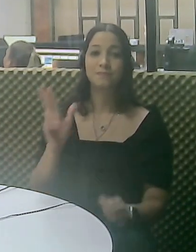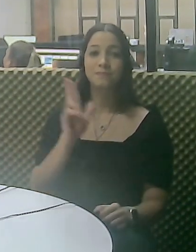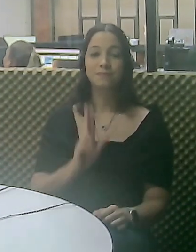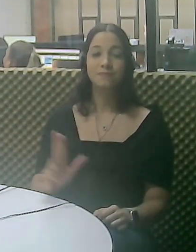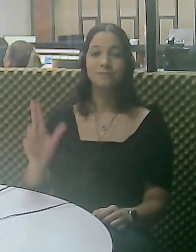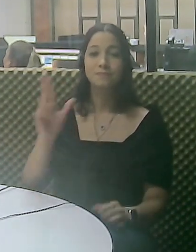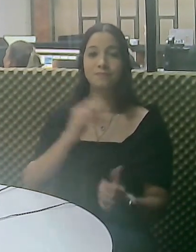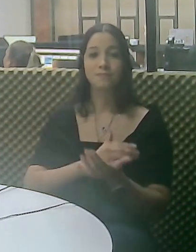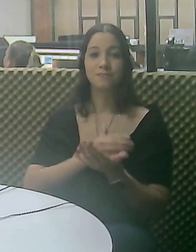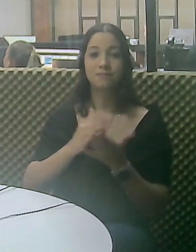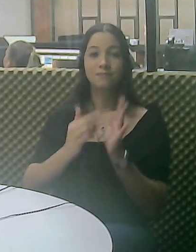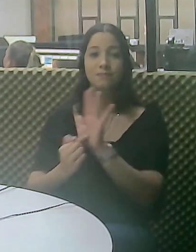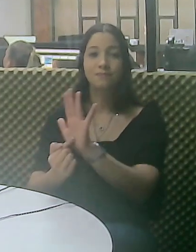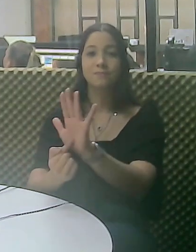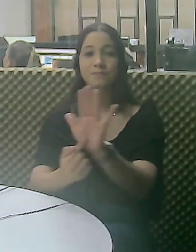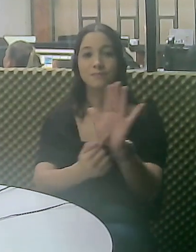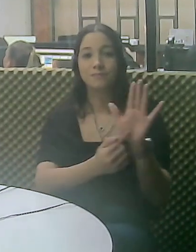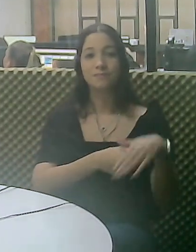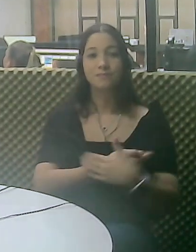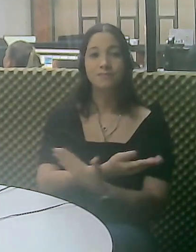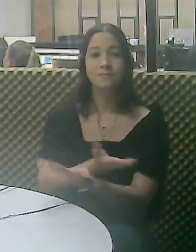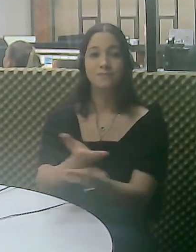Cidade. Vem com a gente!